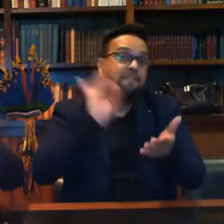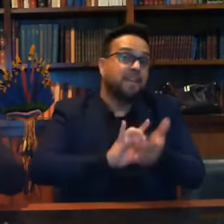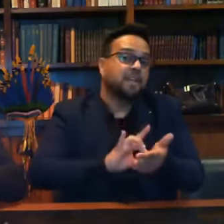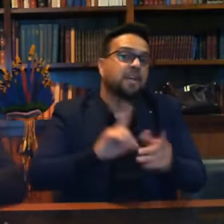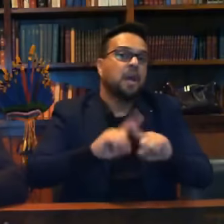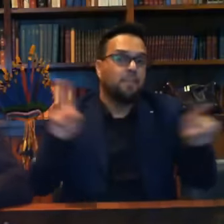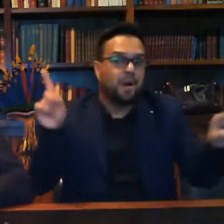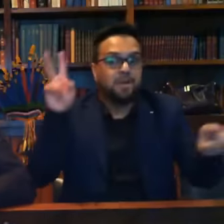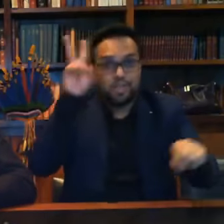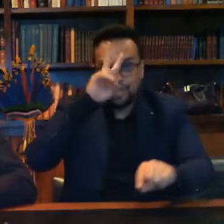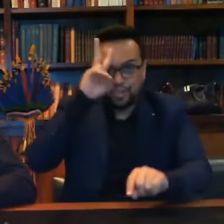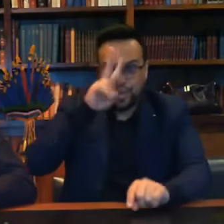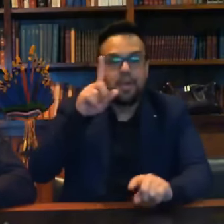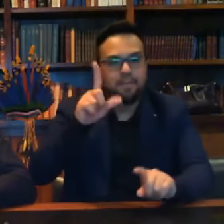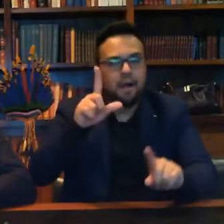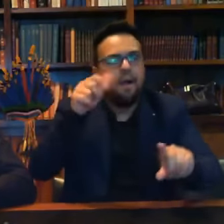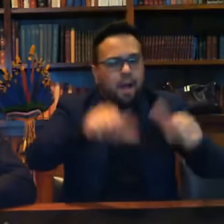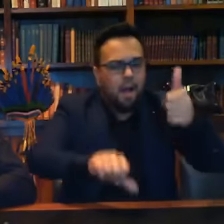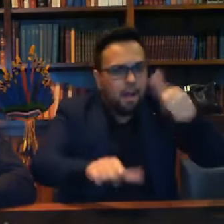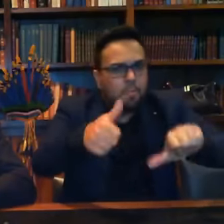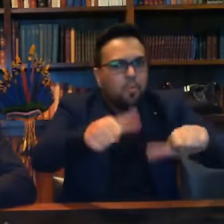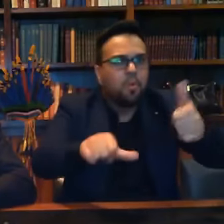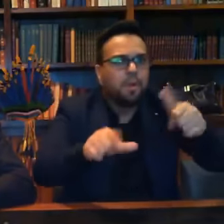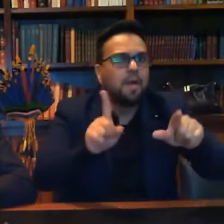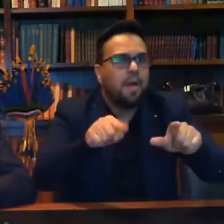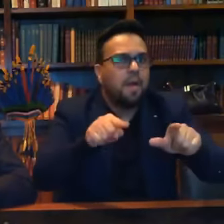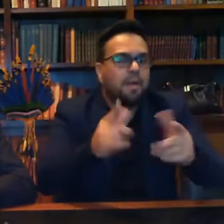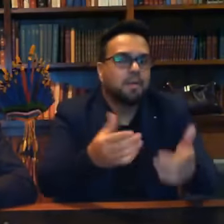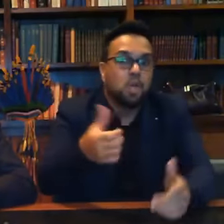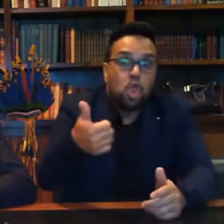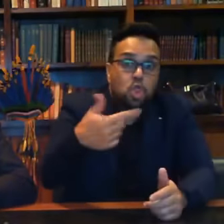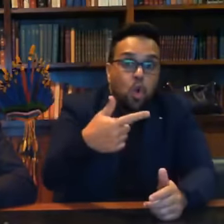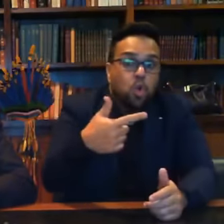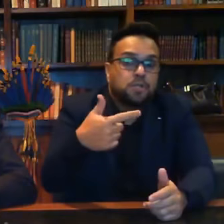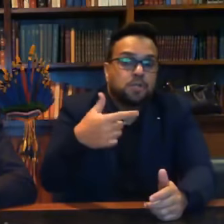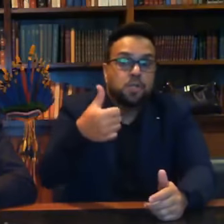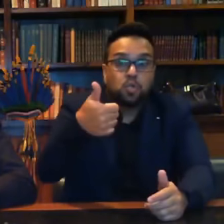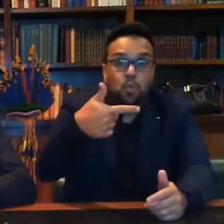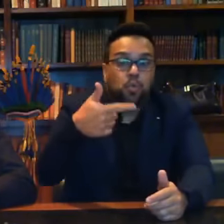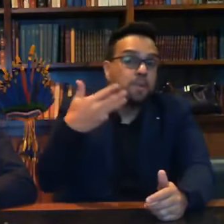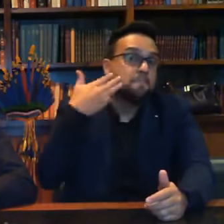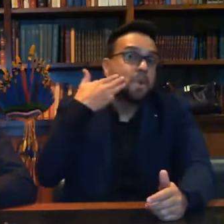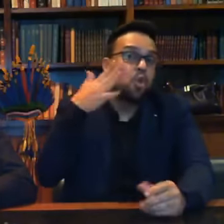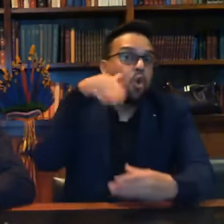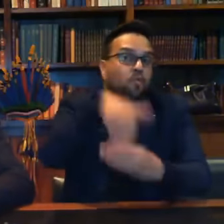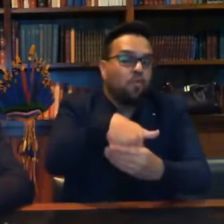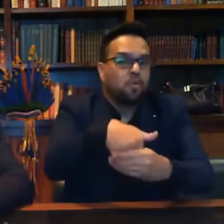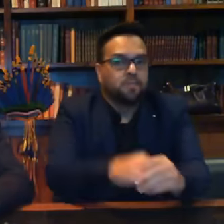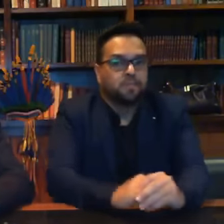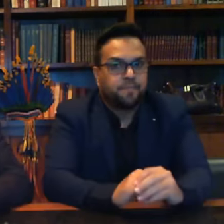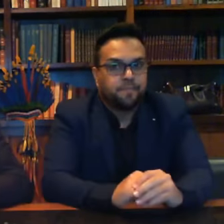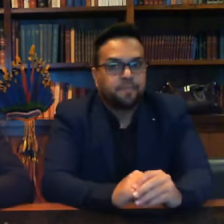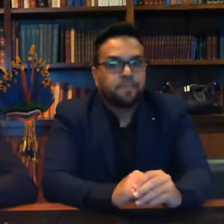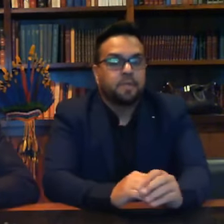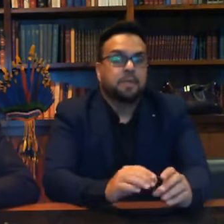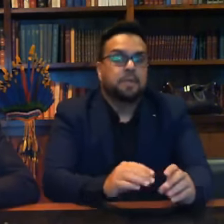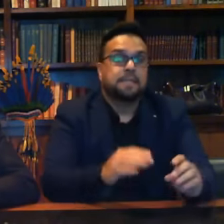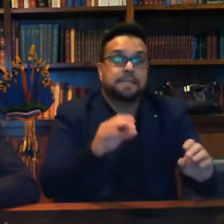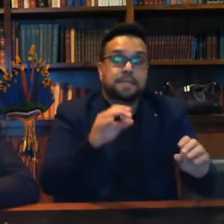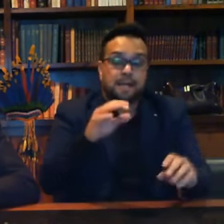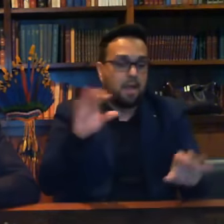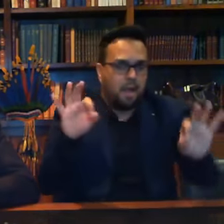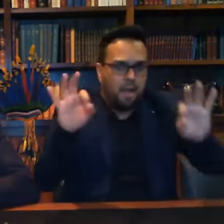estamos apurando é essa. 12 milhões de votos. Bem, acabou o segundo turno,